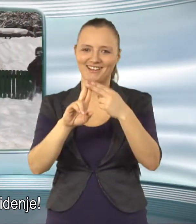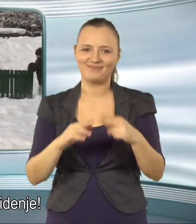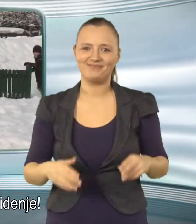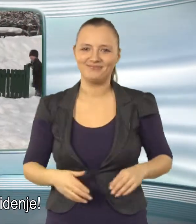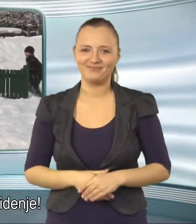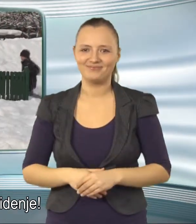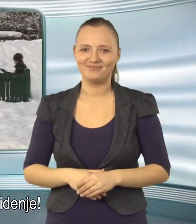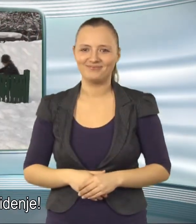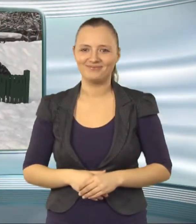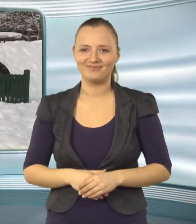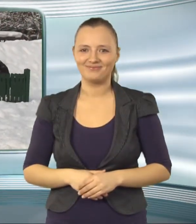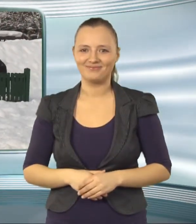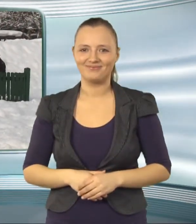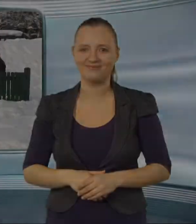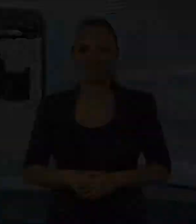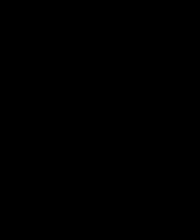Zagotovov